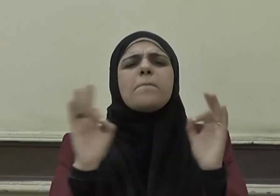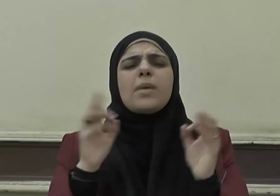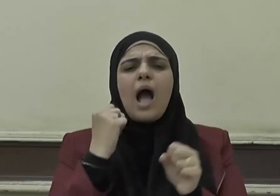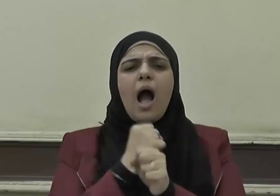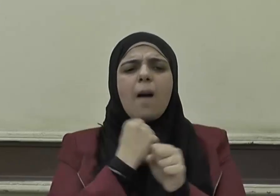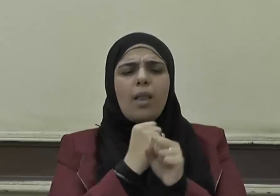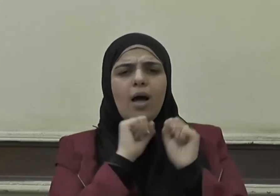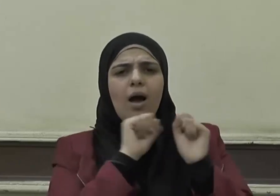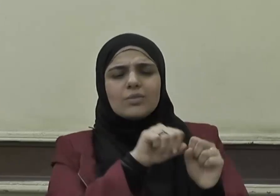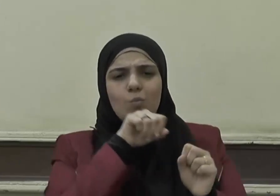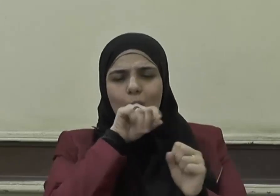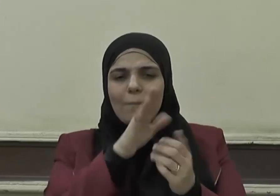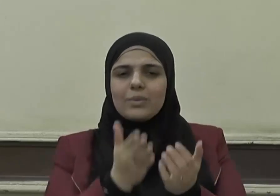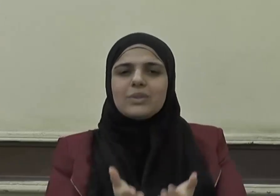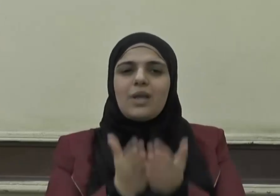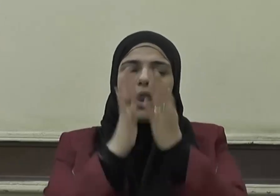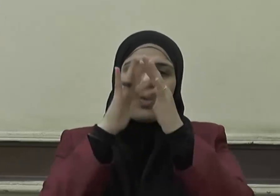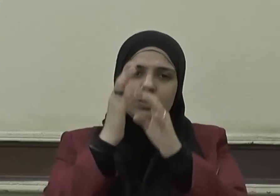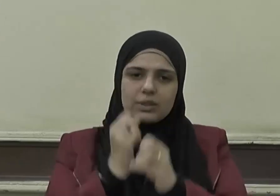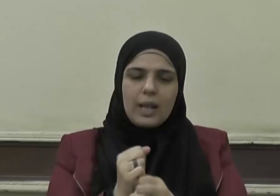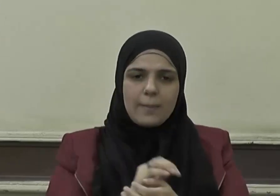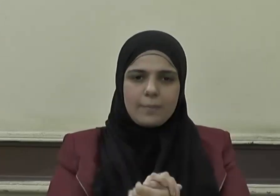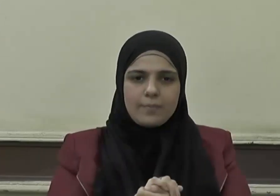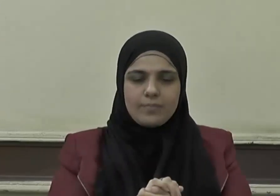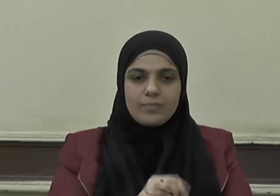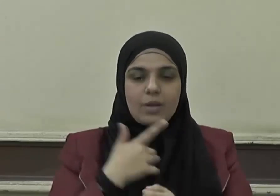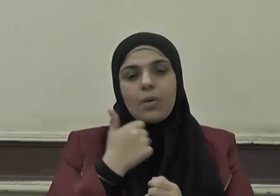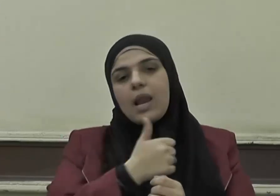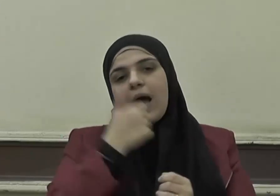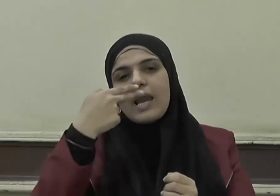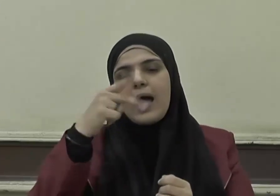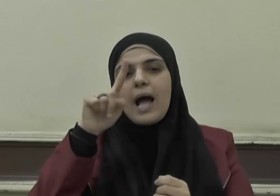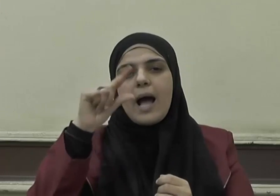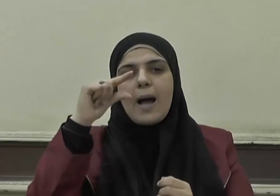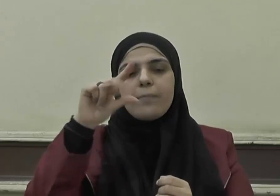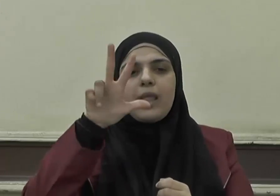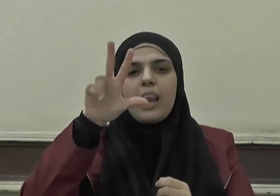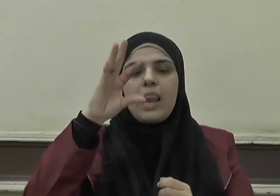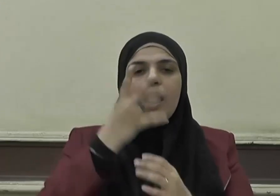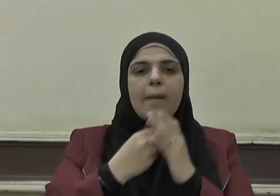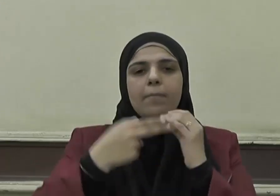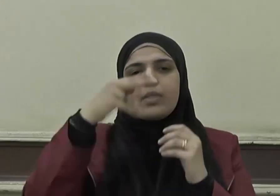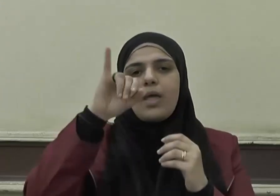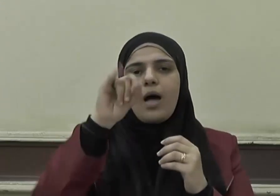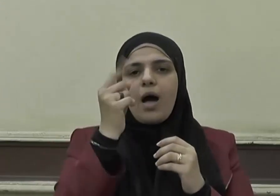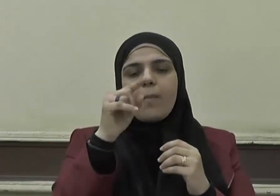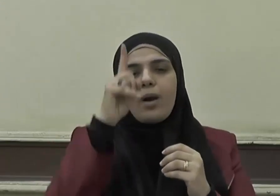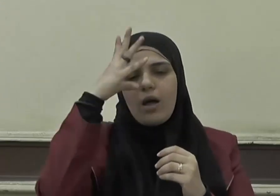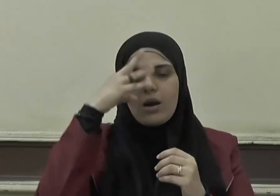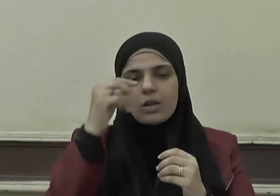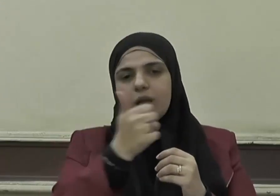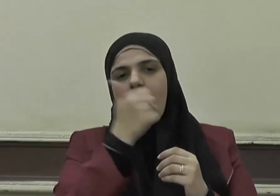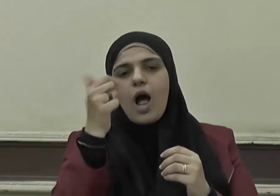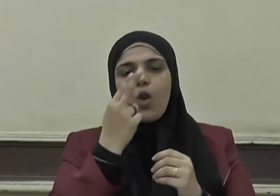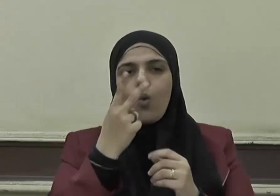صلى الله عليه وسلم فعن عبد الله بن عمر رضي الله عنهما قال